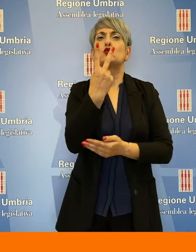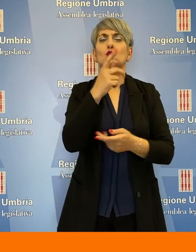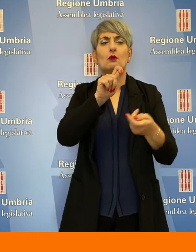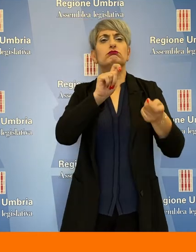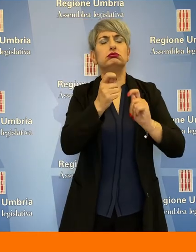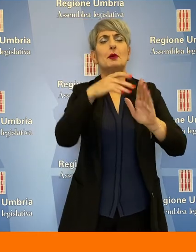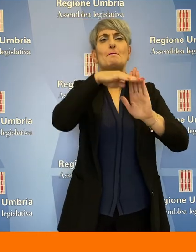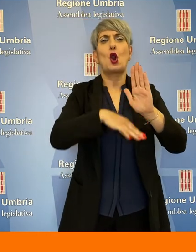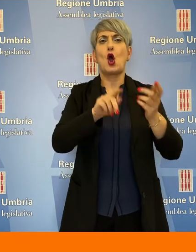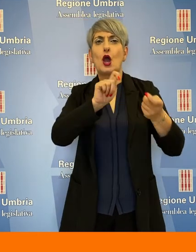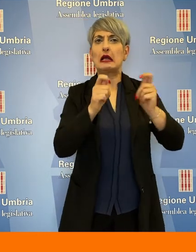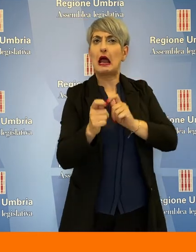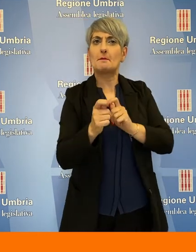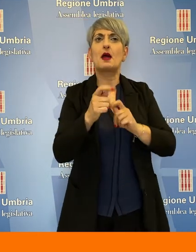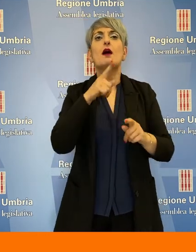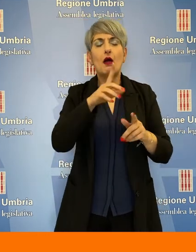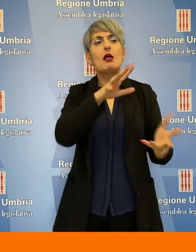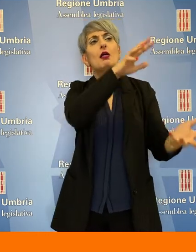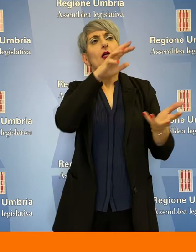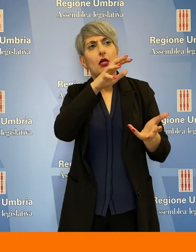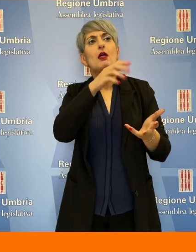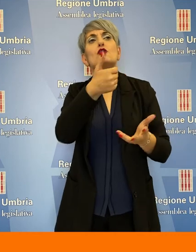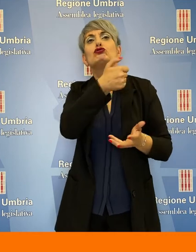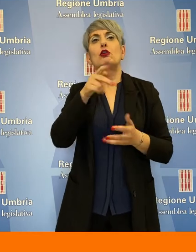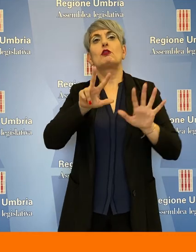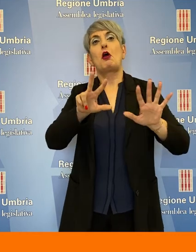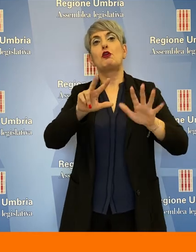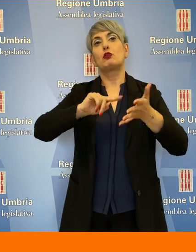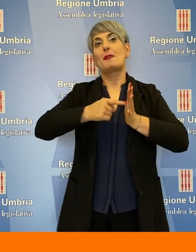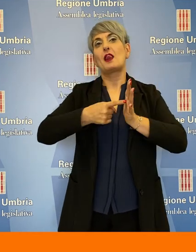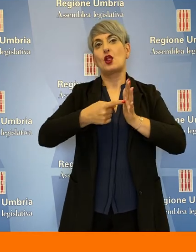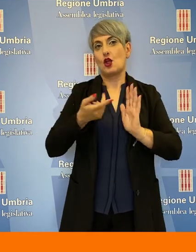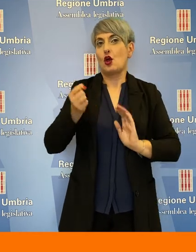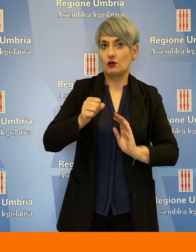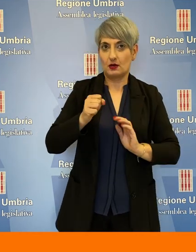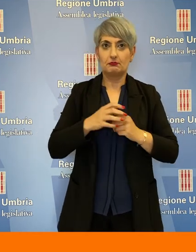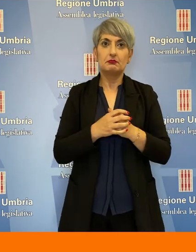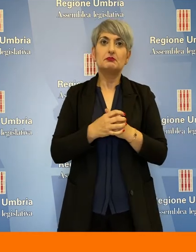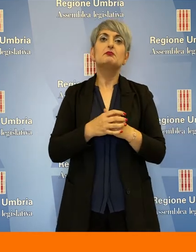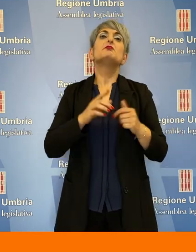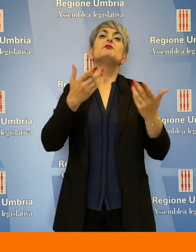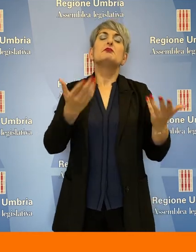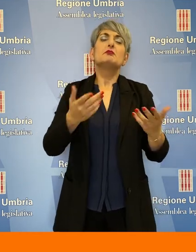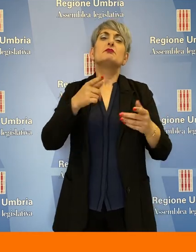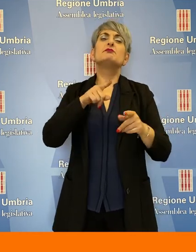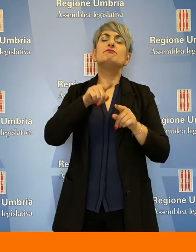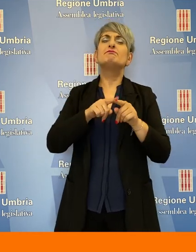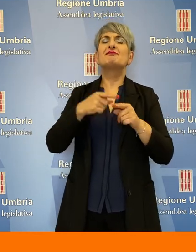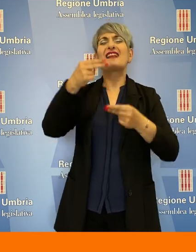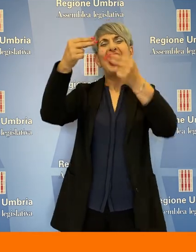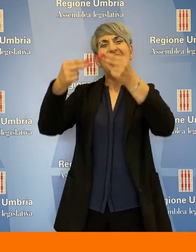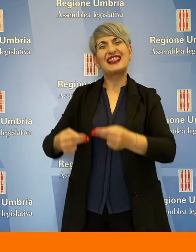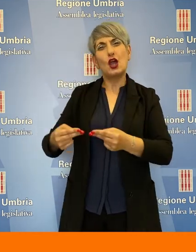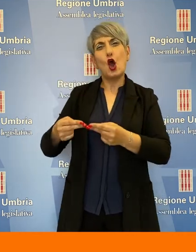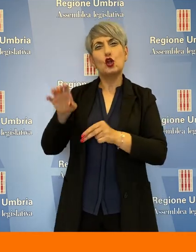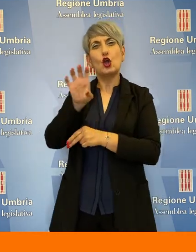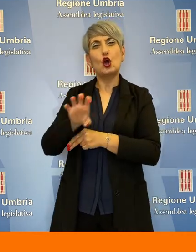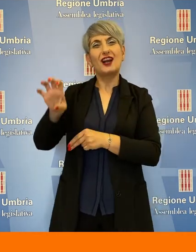riprogrammazione che hanno consentito di attivare 108 milioni di euro. Il rendiconto regionale per il